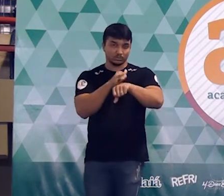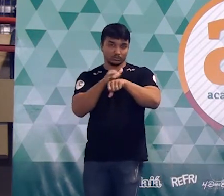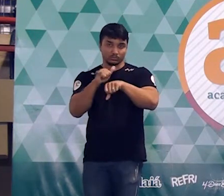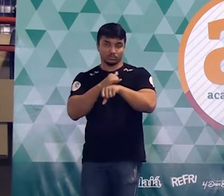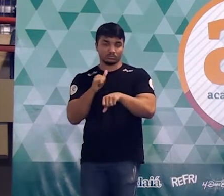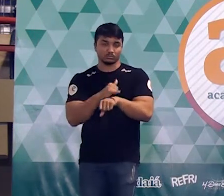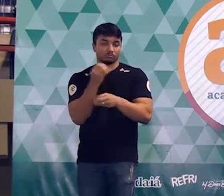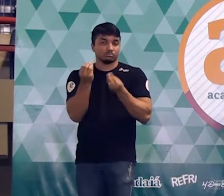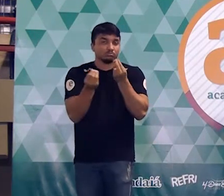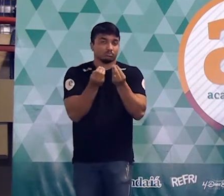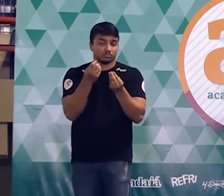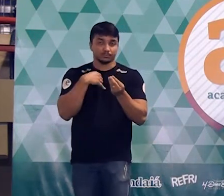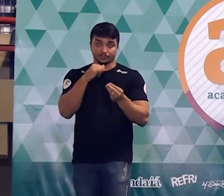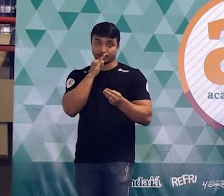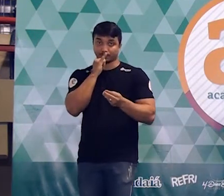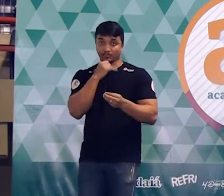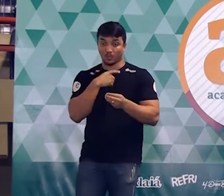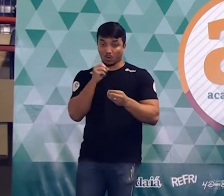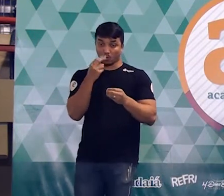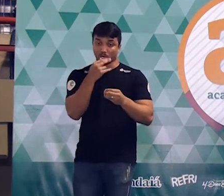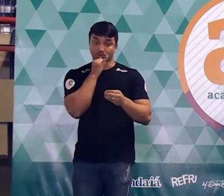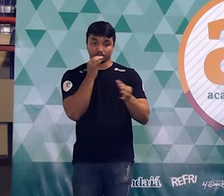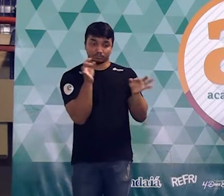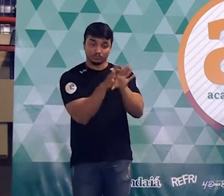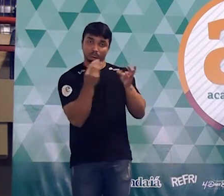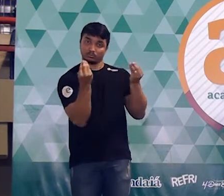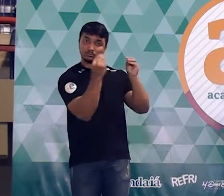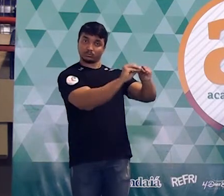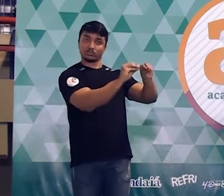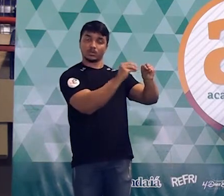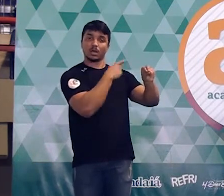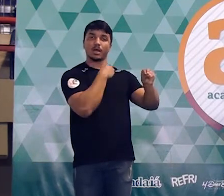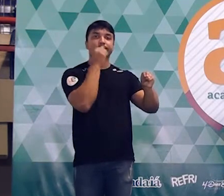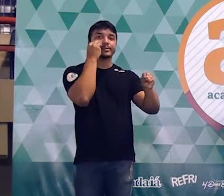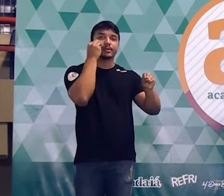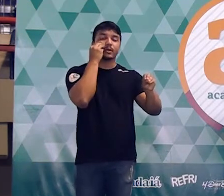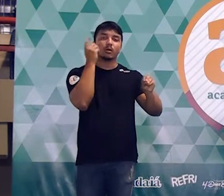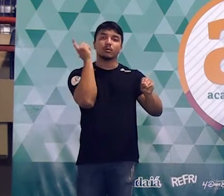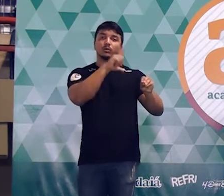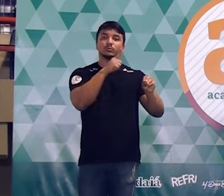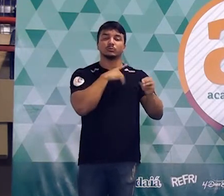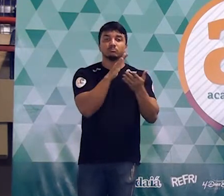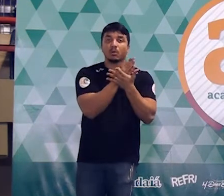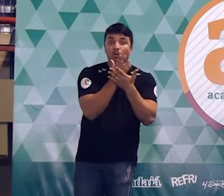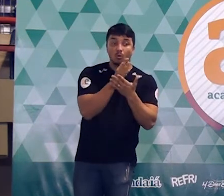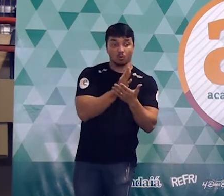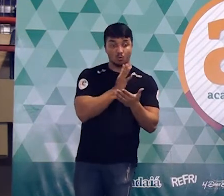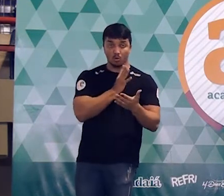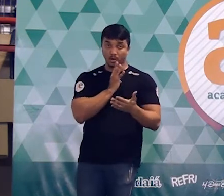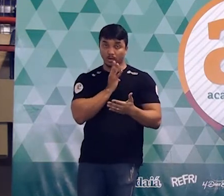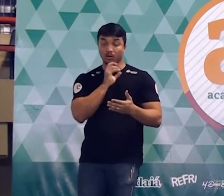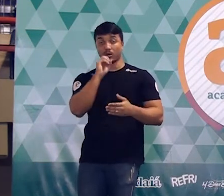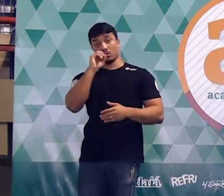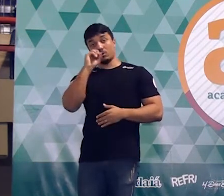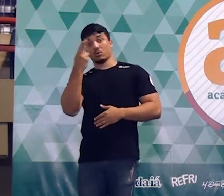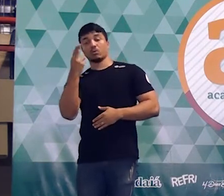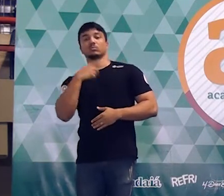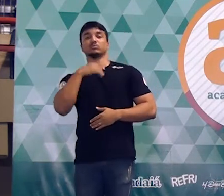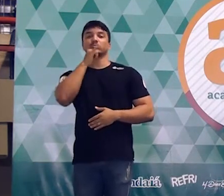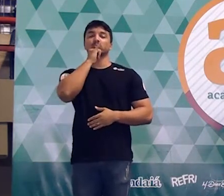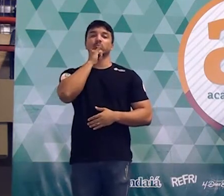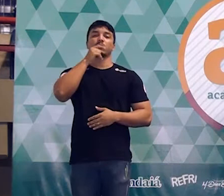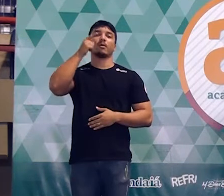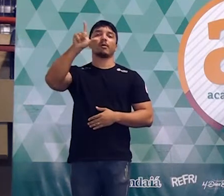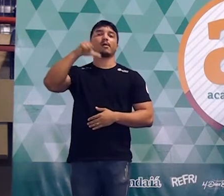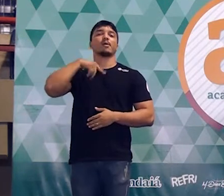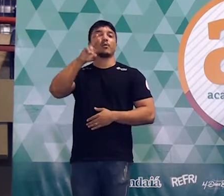técnicas são essas? Ou você completa a figura para que a figura passe a representar alguma coisa conhecida, ou então tem uma outra técnica